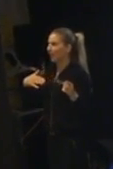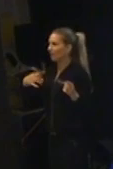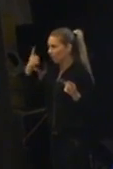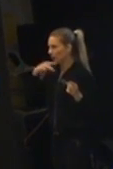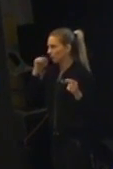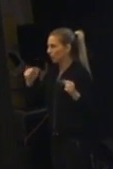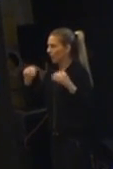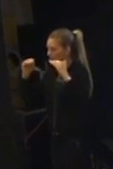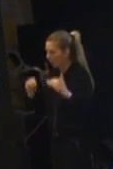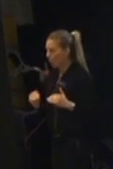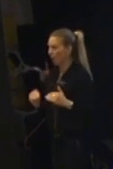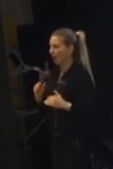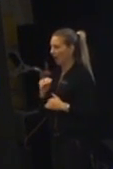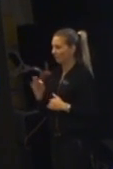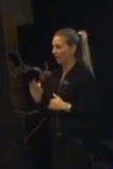mat.